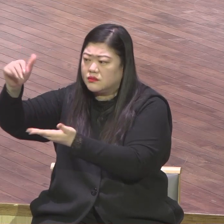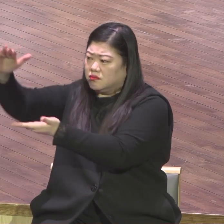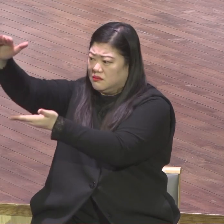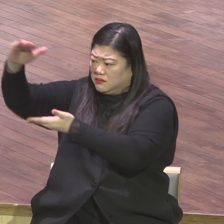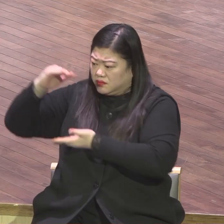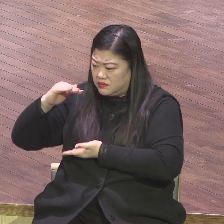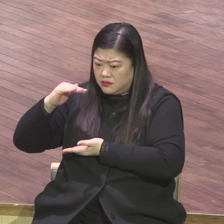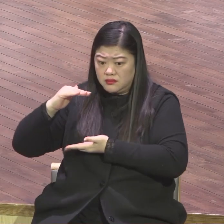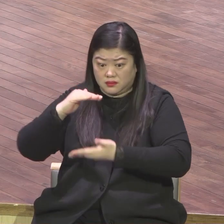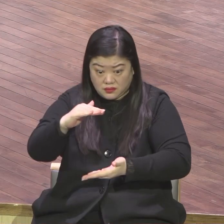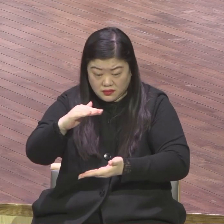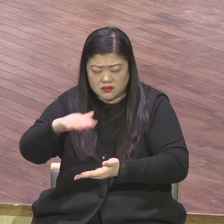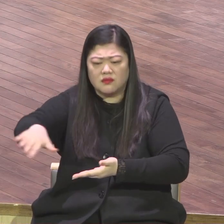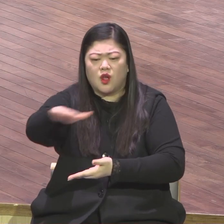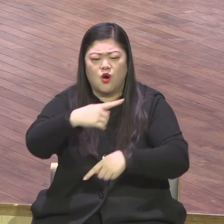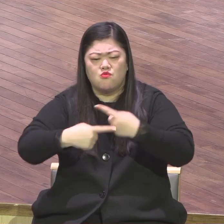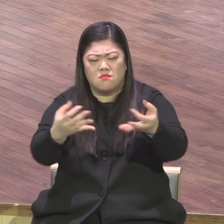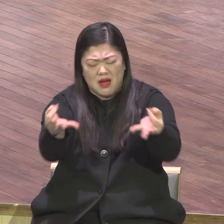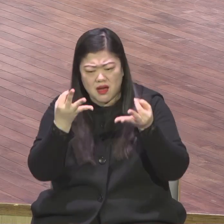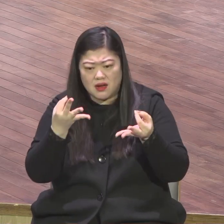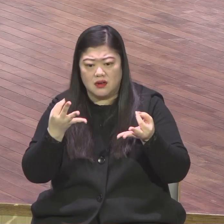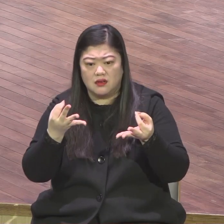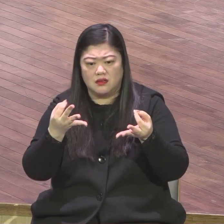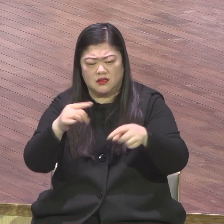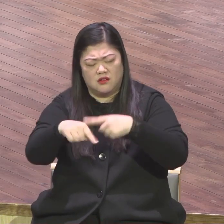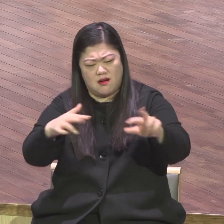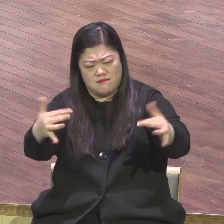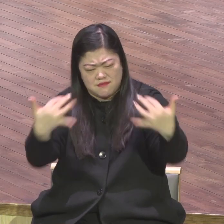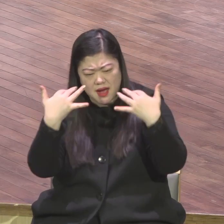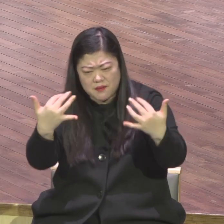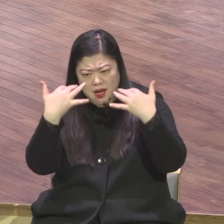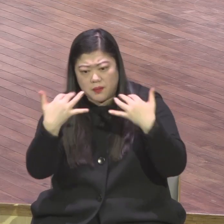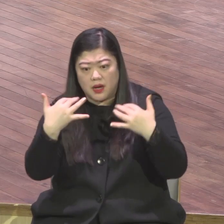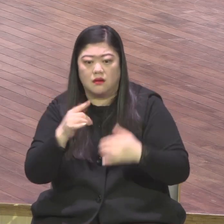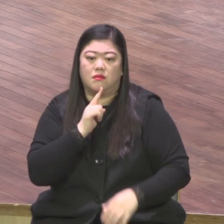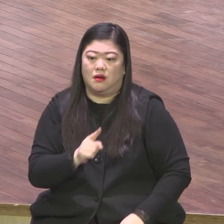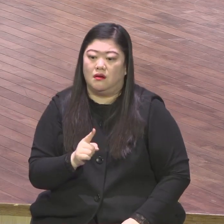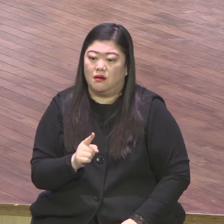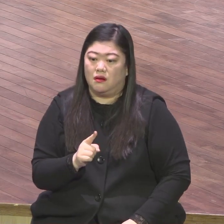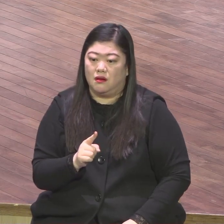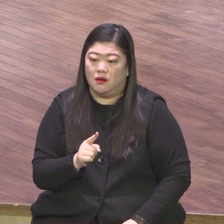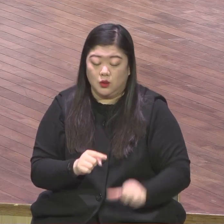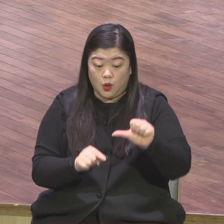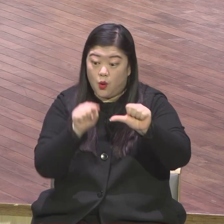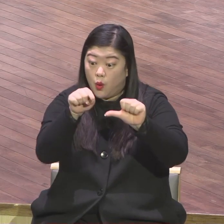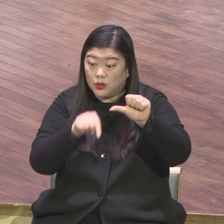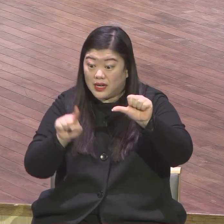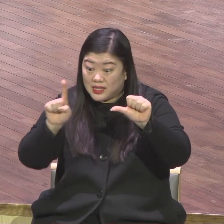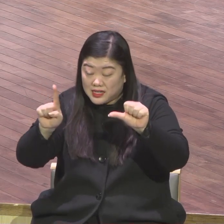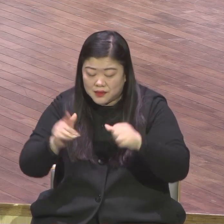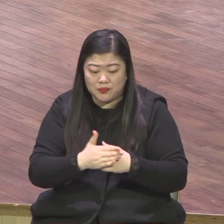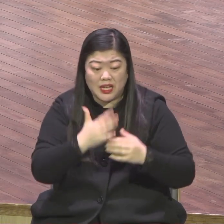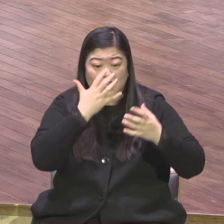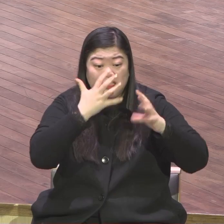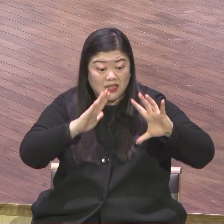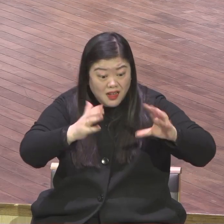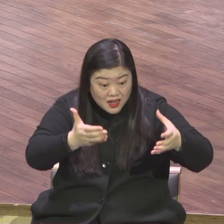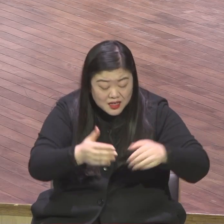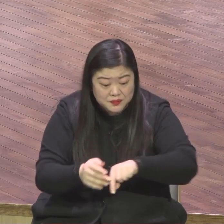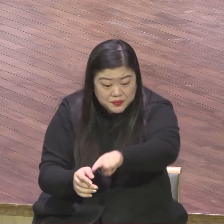아모스 3장 1절 이 말을 들으라 아모스 5장 1절 이스라엘 족소가 내가 내게 대하여 애가로 지은